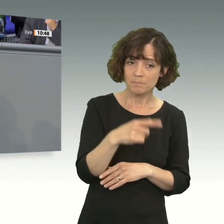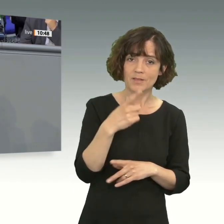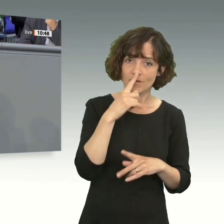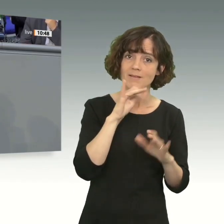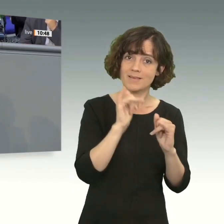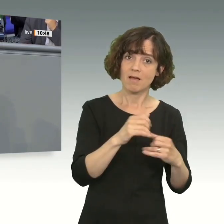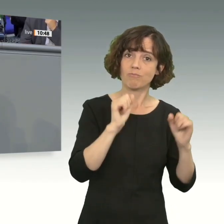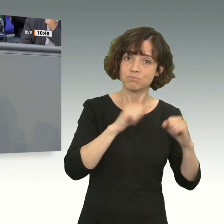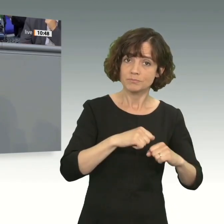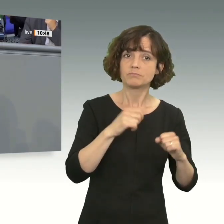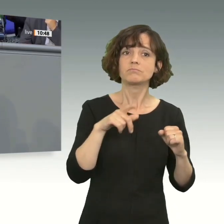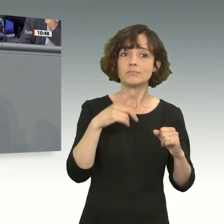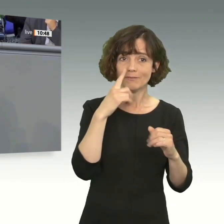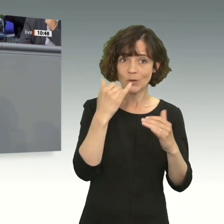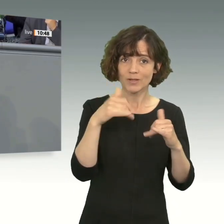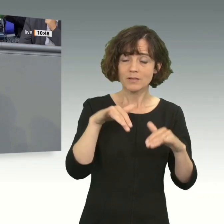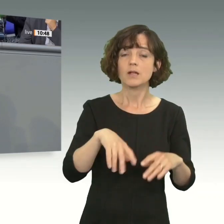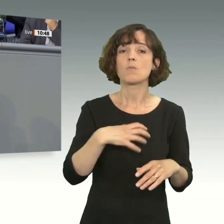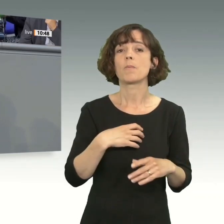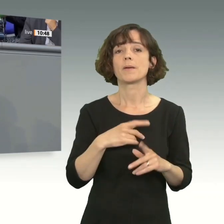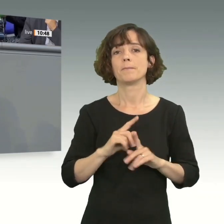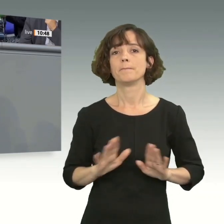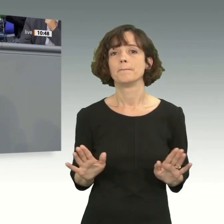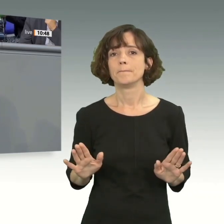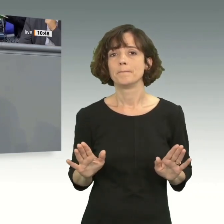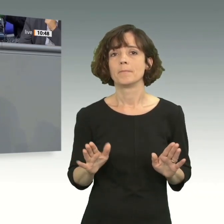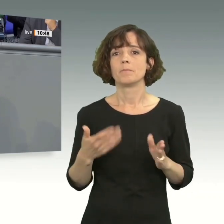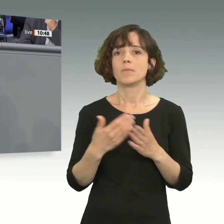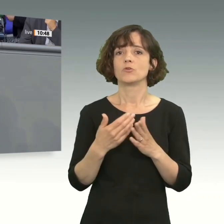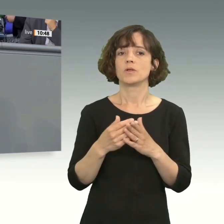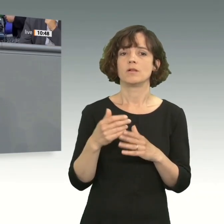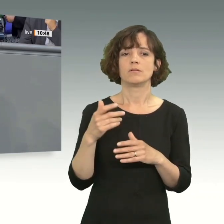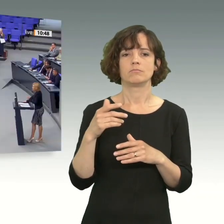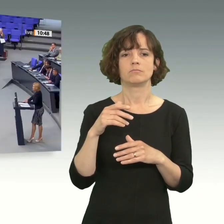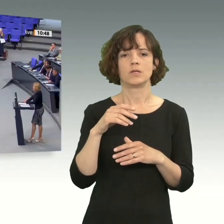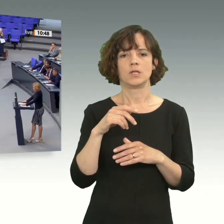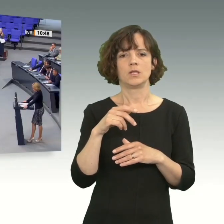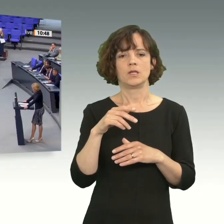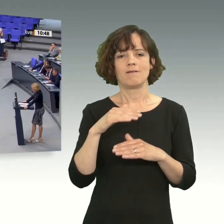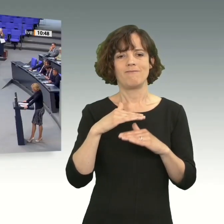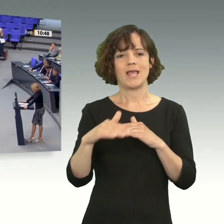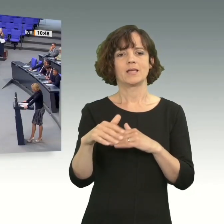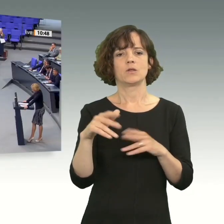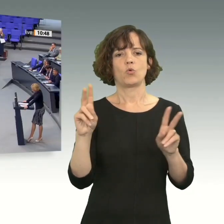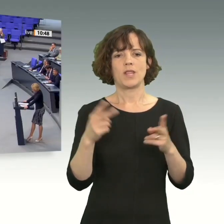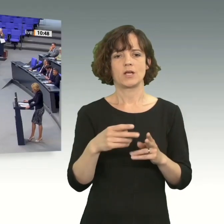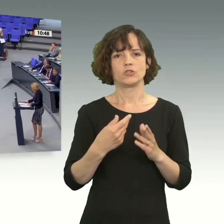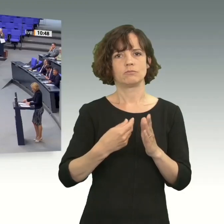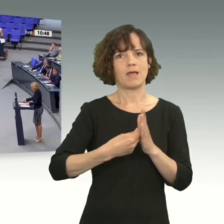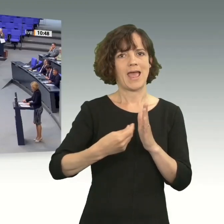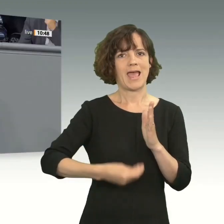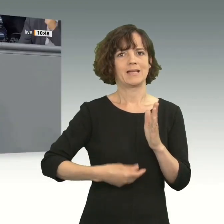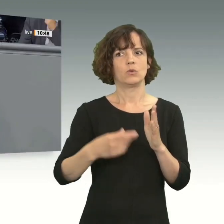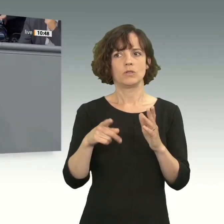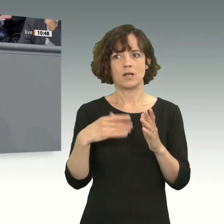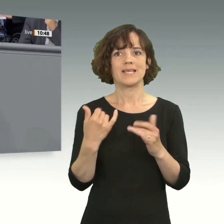TTIP heute, hätten wir nicht das Problem mit dem Inflation Reduction Act. Und Sie müssen jetzt nicht in die USA pilgern.